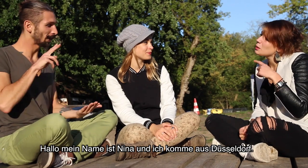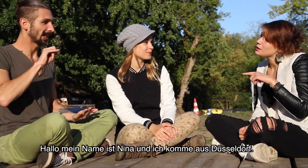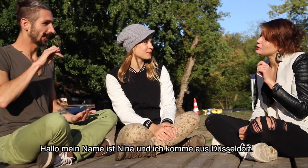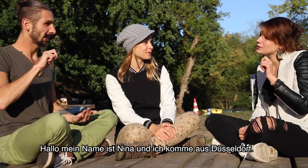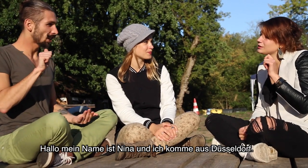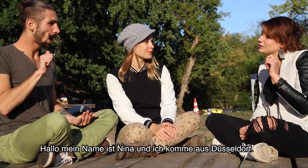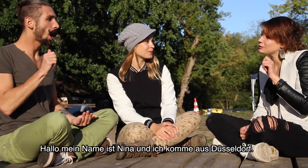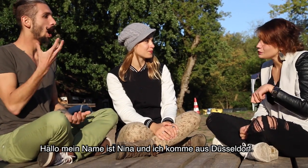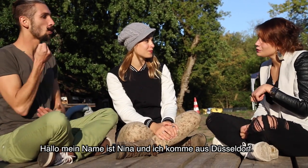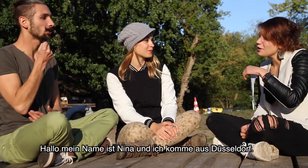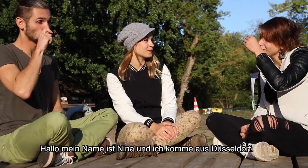komme aus Düsseldorf,